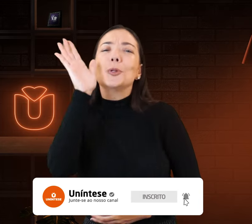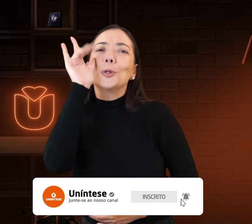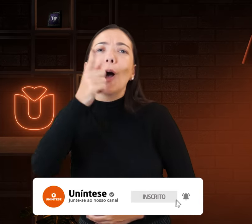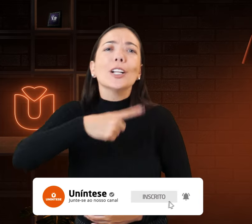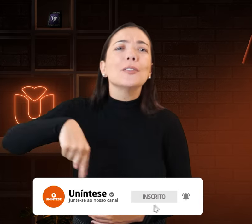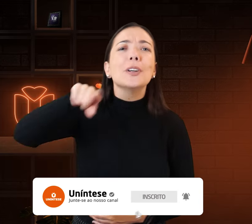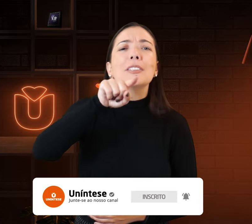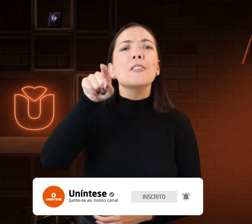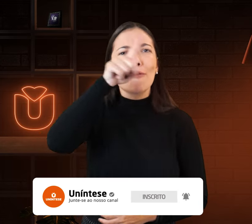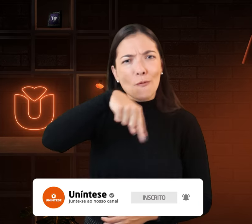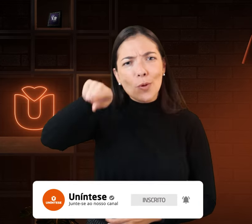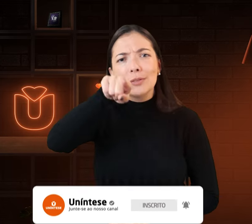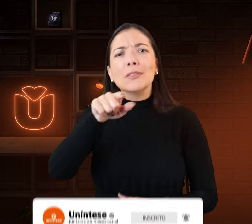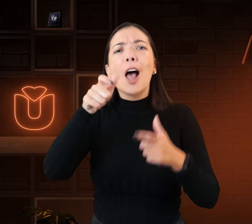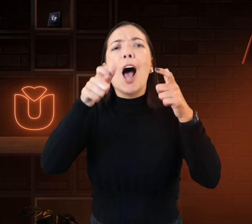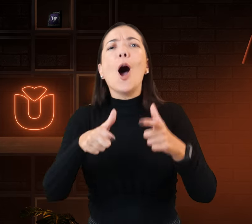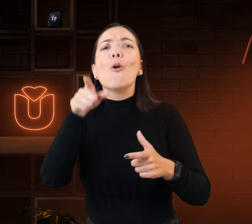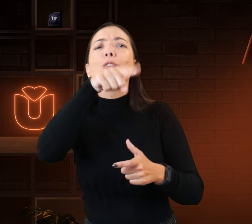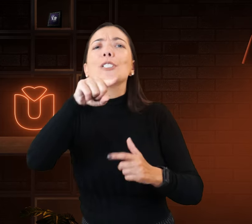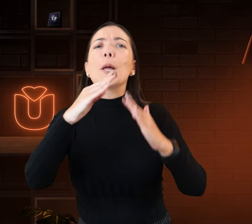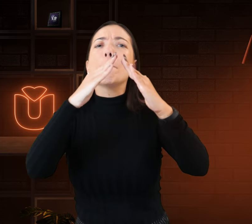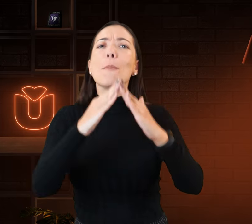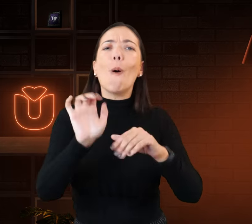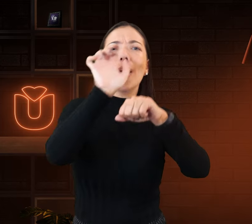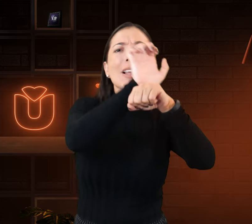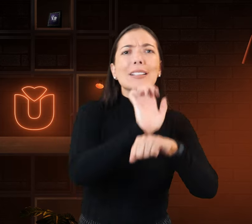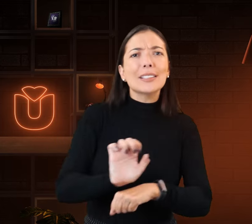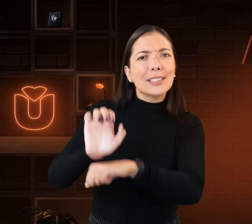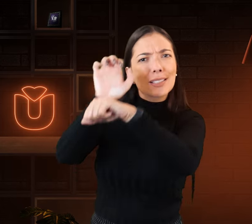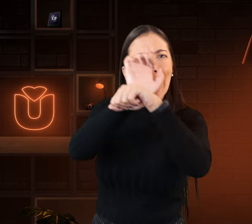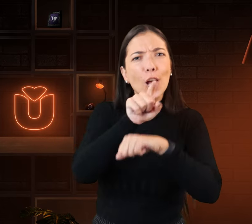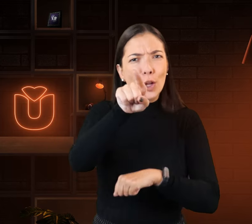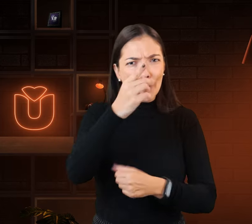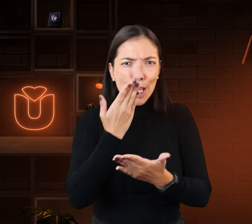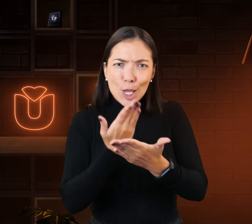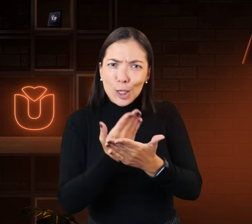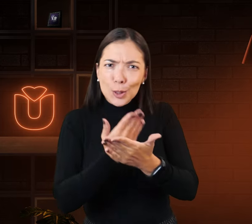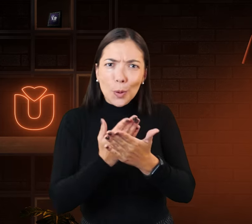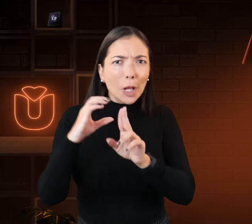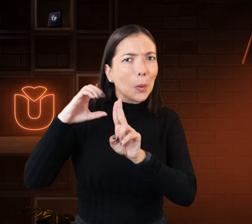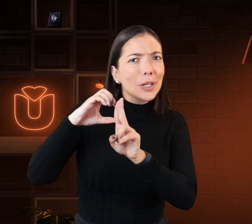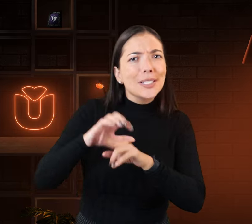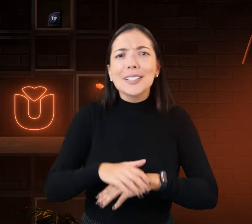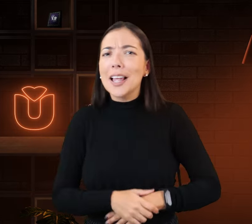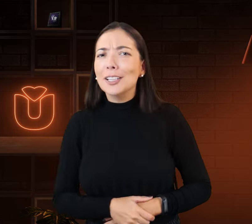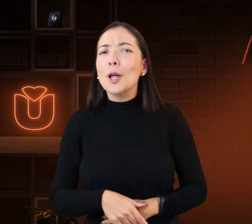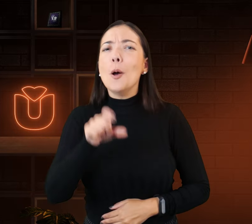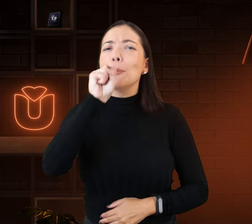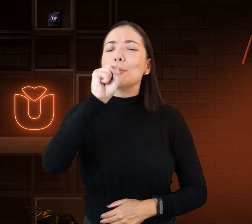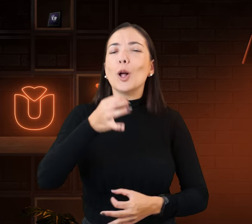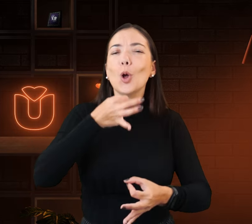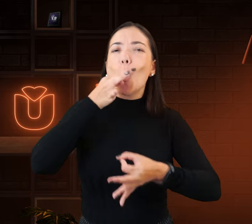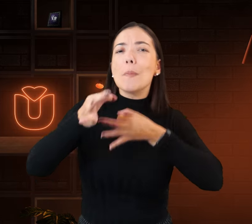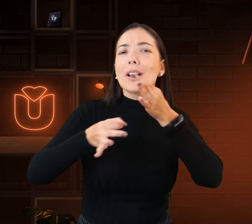Vocês que estão nos assistindo, aonde vocês moram? Em qual estado? Vocês estudam na Uníntese e me falem? Comentem aqui.